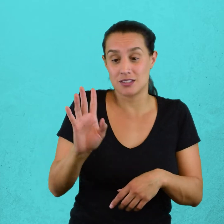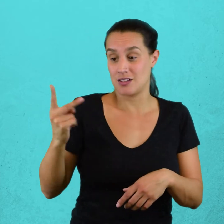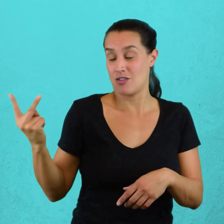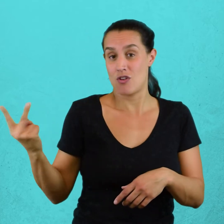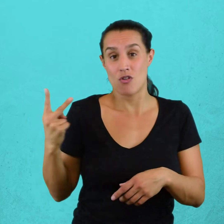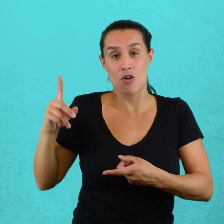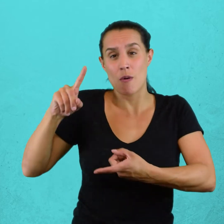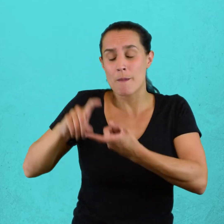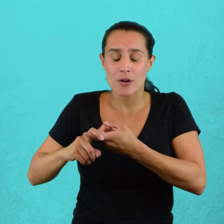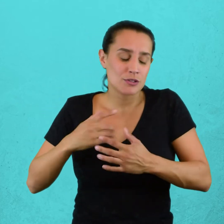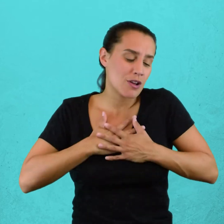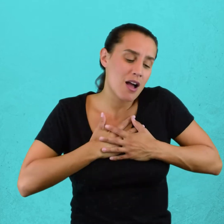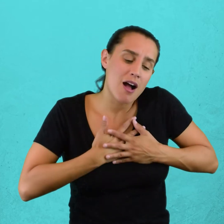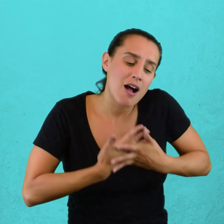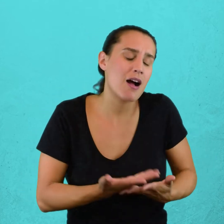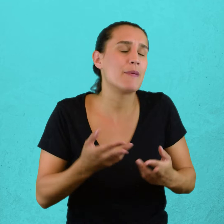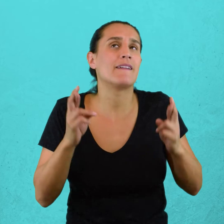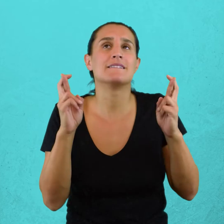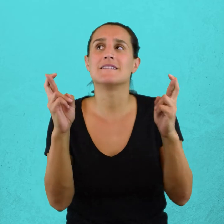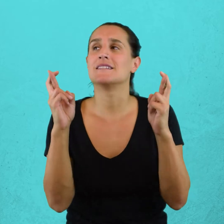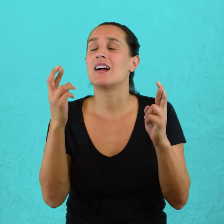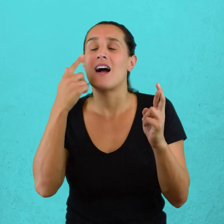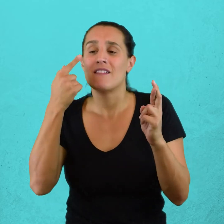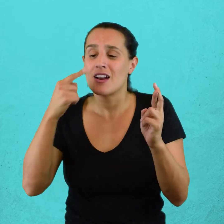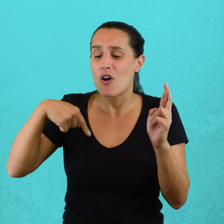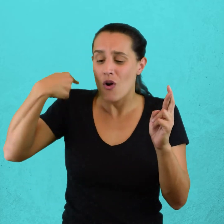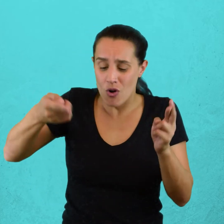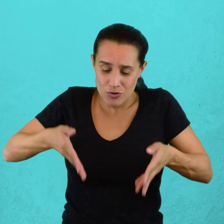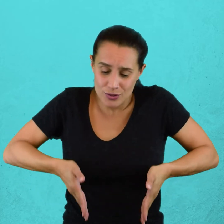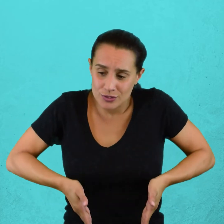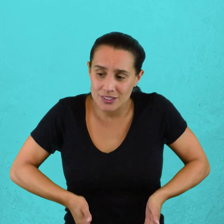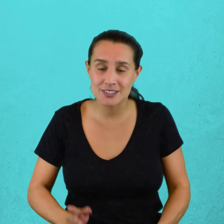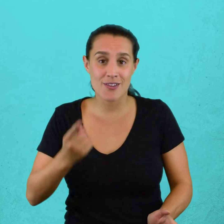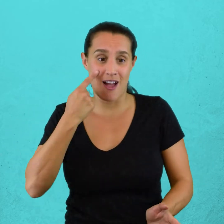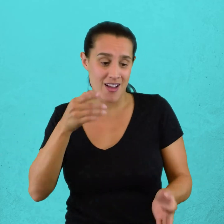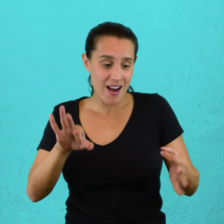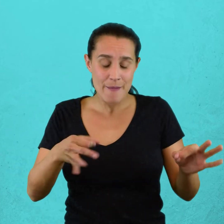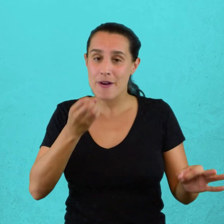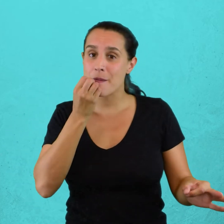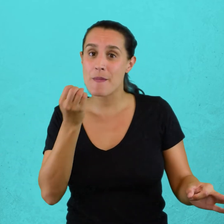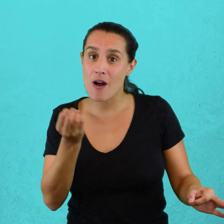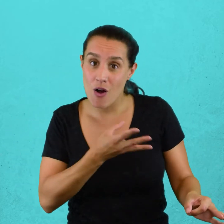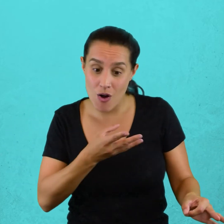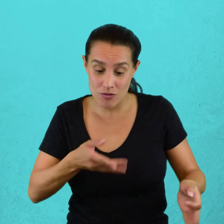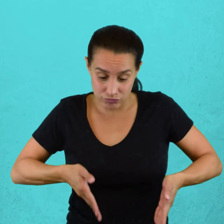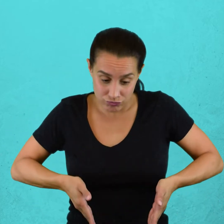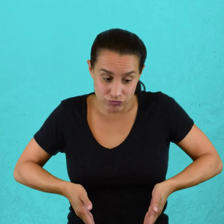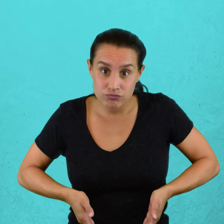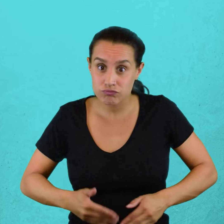matrimonio puso todo su amor en la esperanza de otro hijo. Nació éste y su salud y